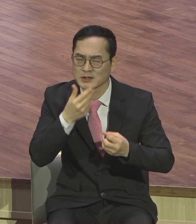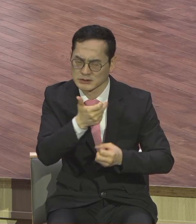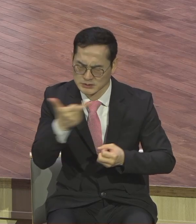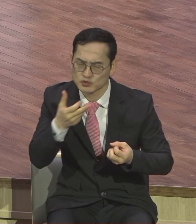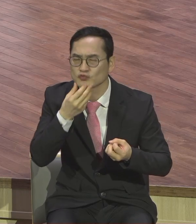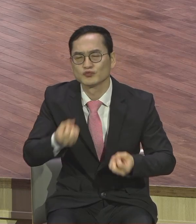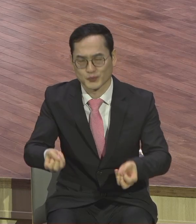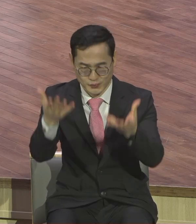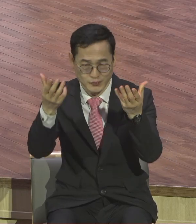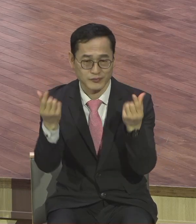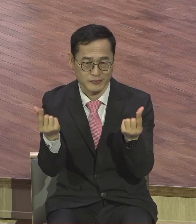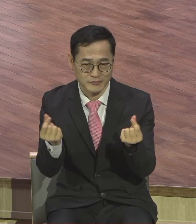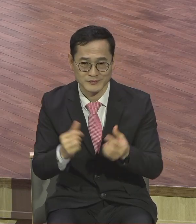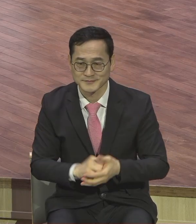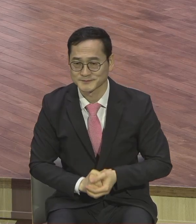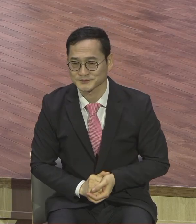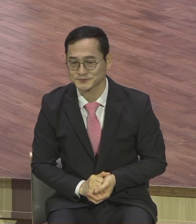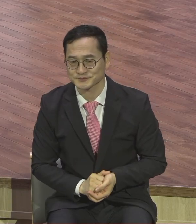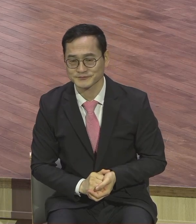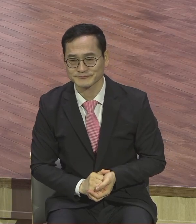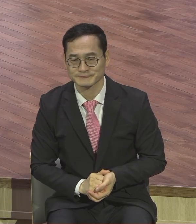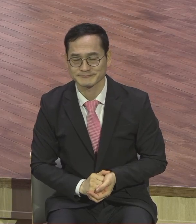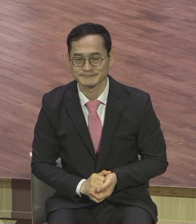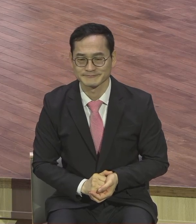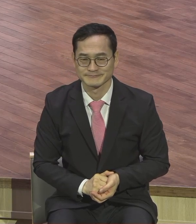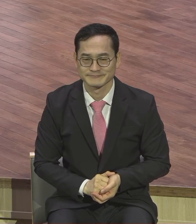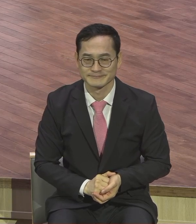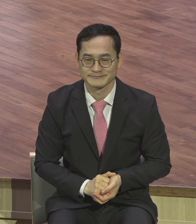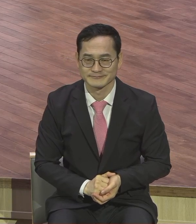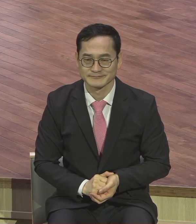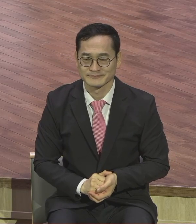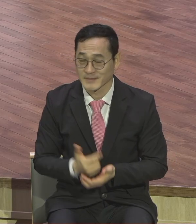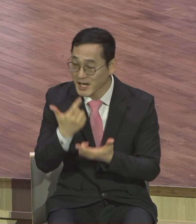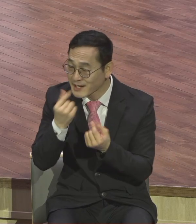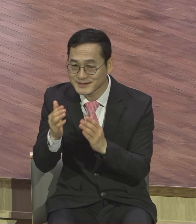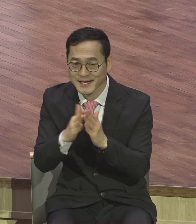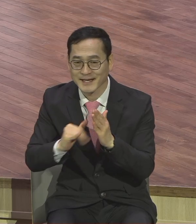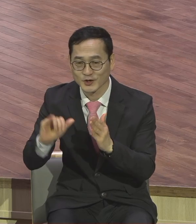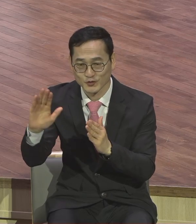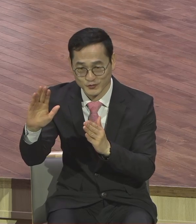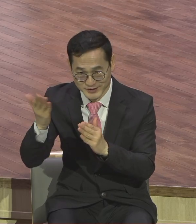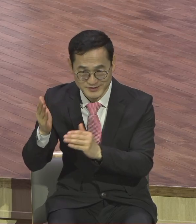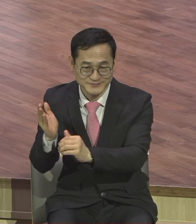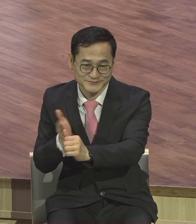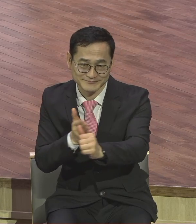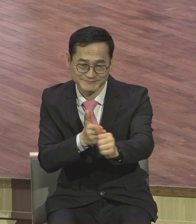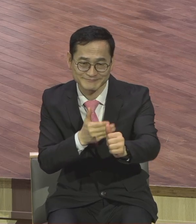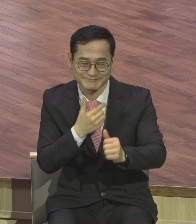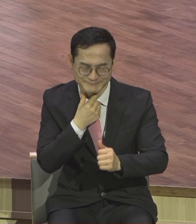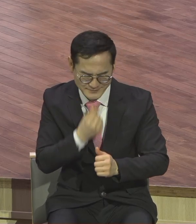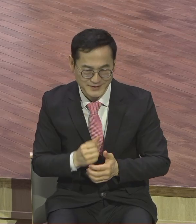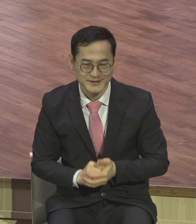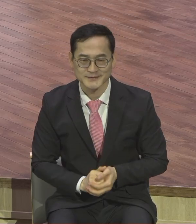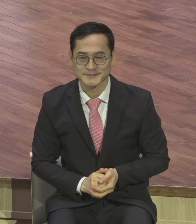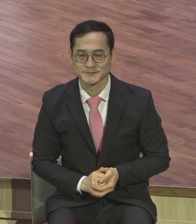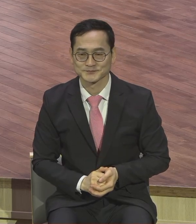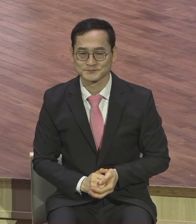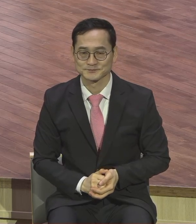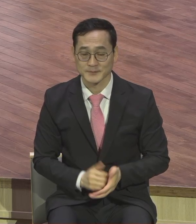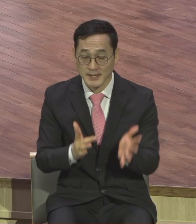이 가정들 다 되기를 제목으로 축복합니다 오늘 본문 말씀은 예수님께서 이 땅에 오신 본